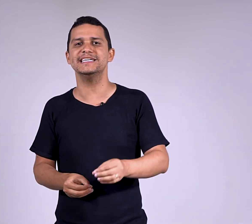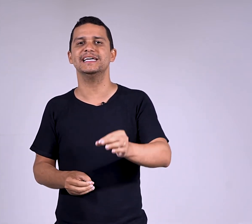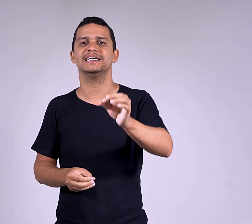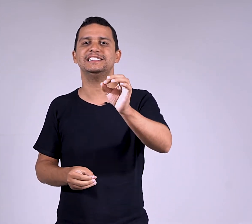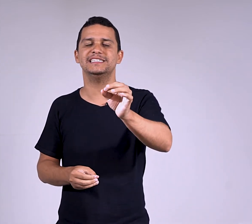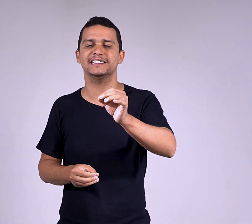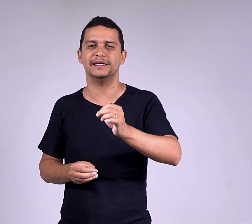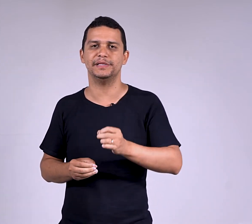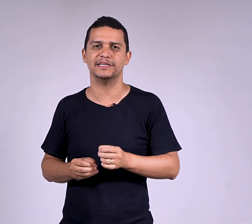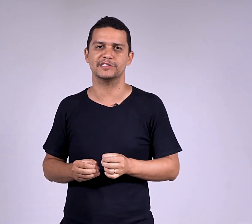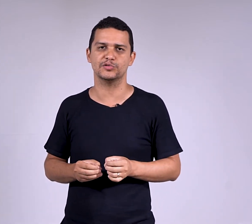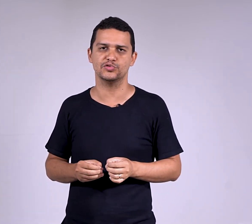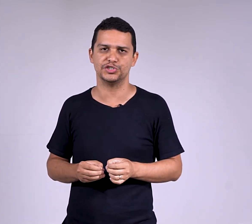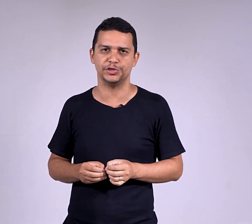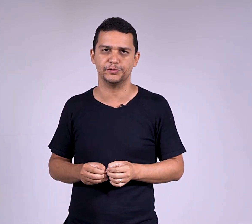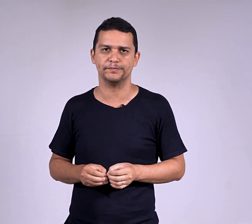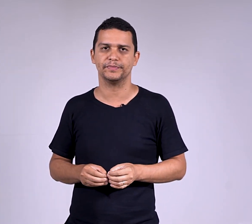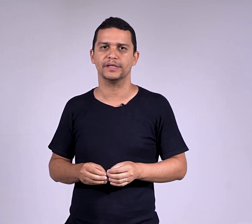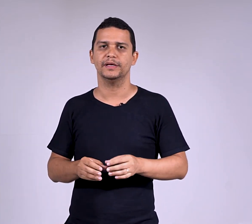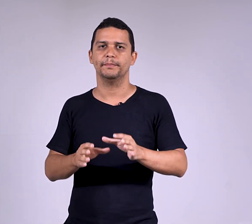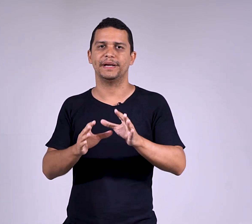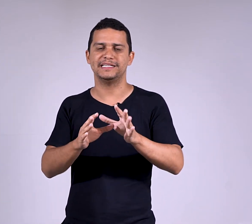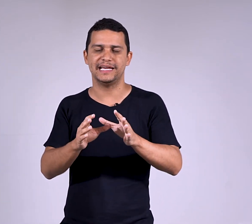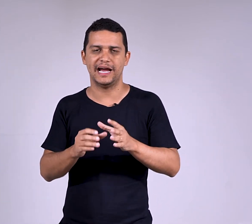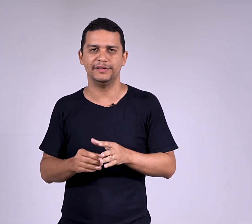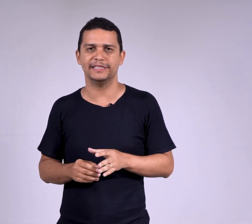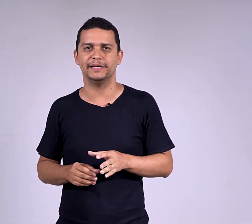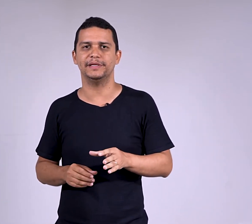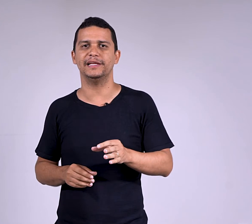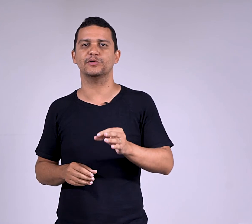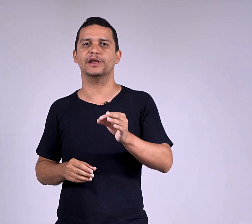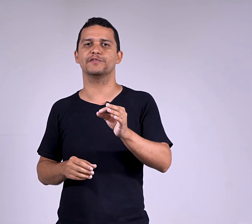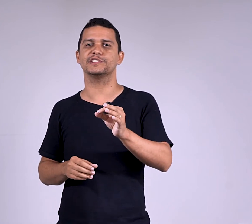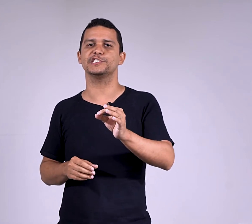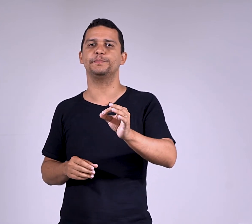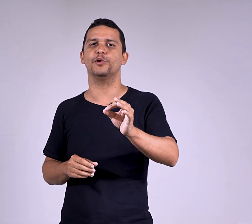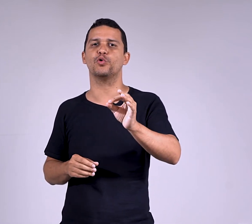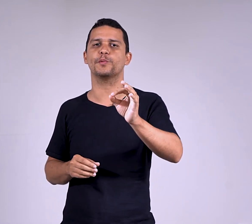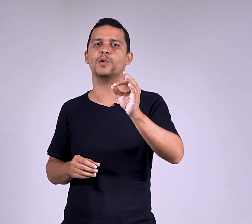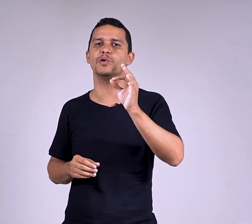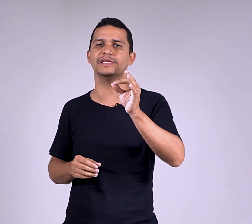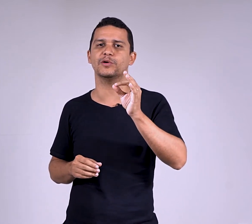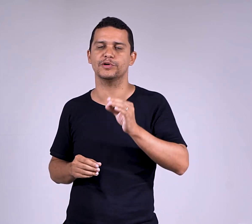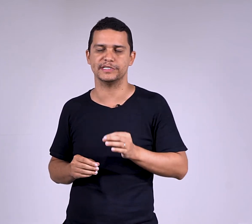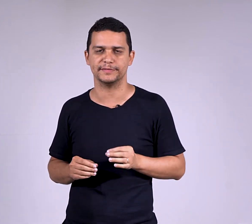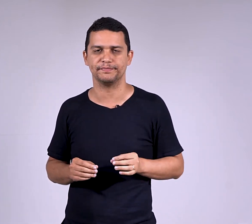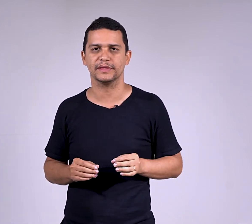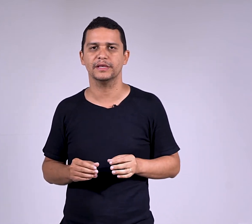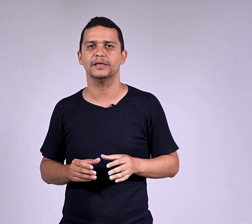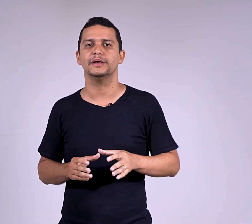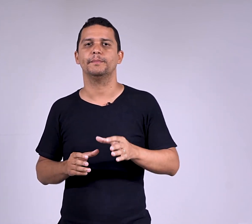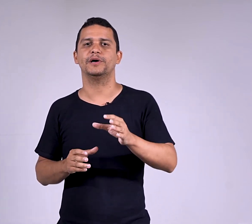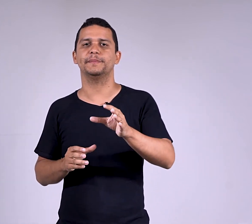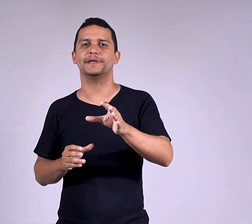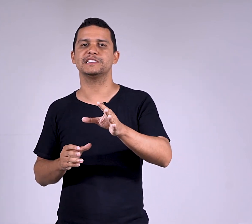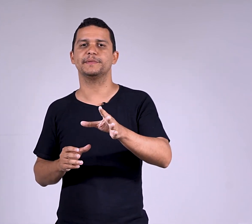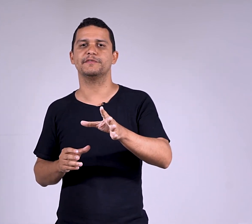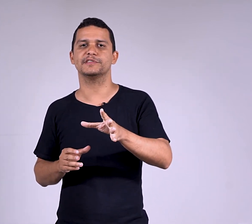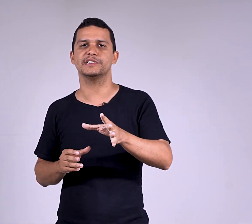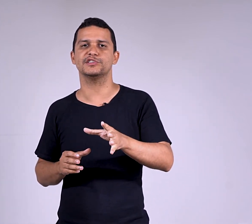de indeterminação do sujeito. Para encerrar o indeterminado, eu quero que você se preocupe com outra coisa. Pode aparecer para você assim,